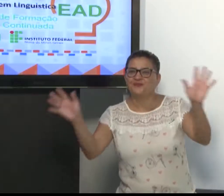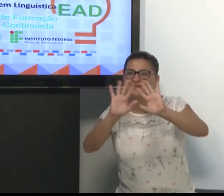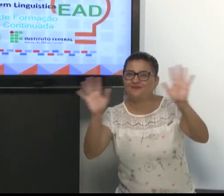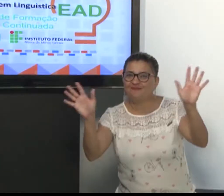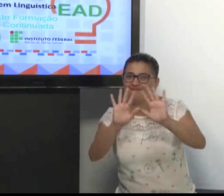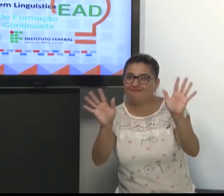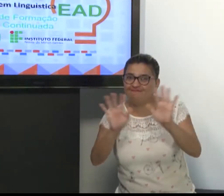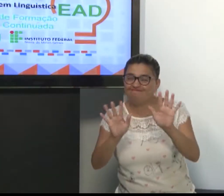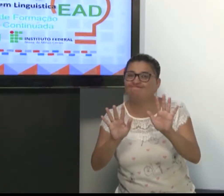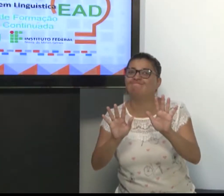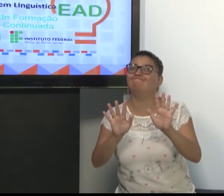Olá!